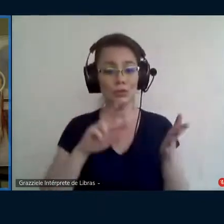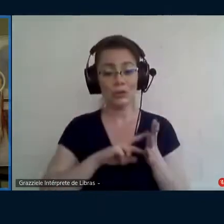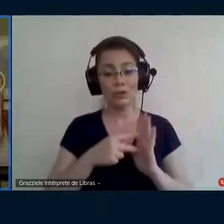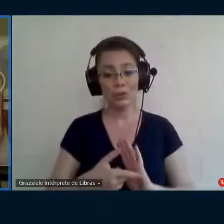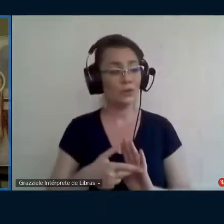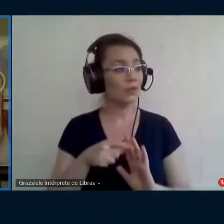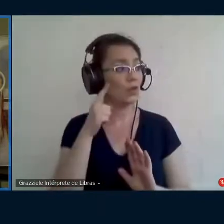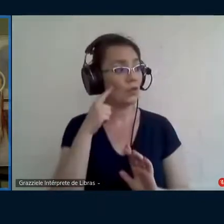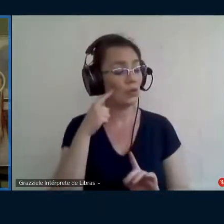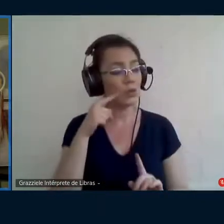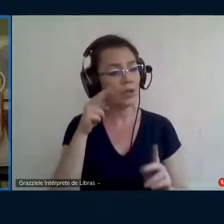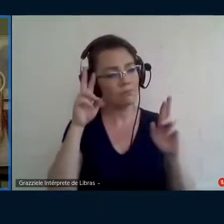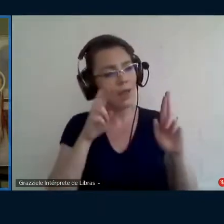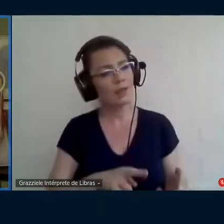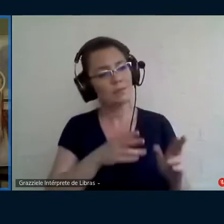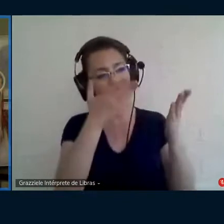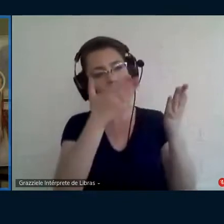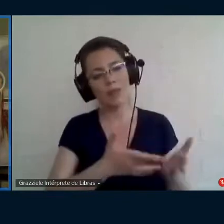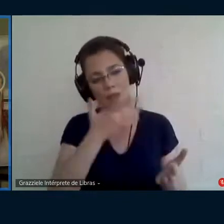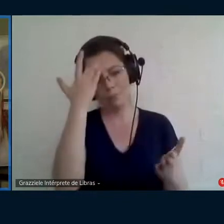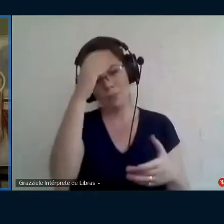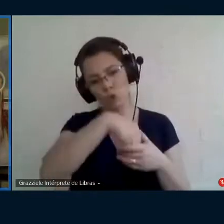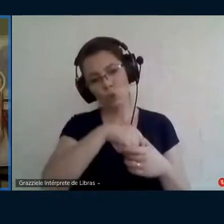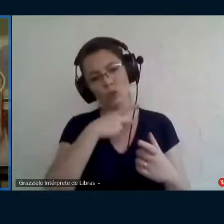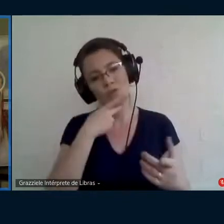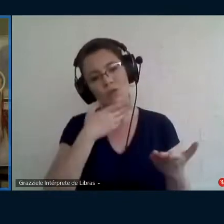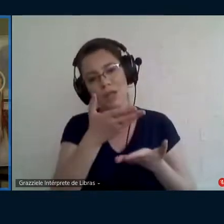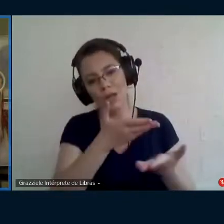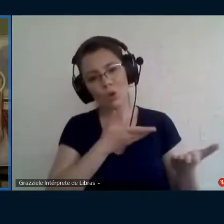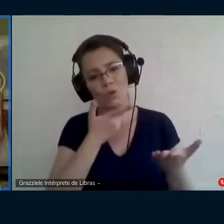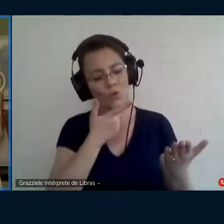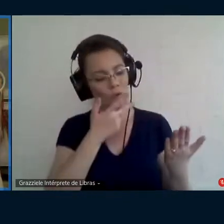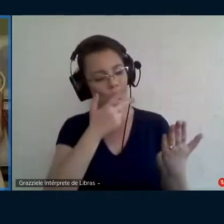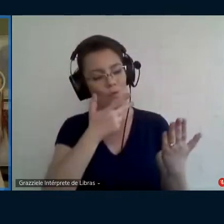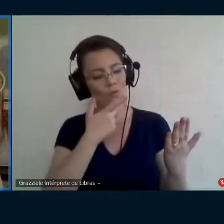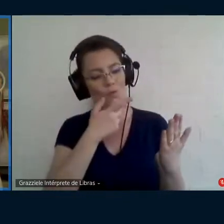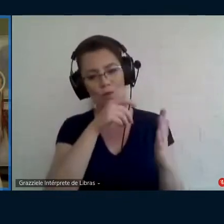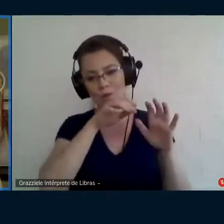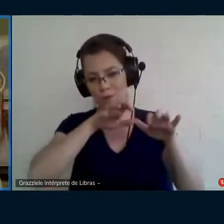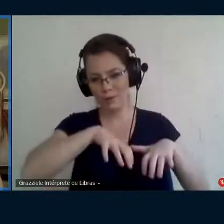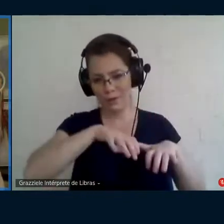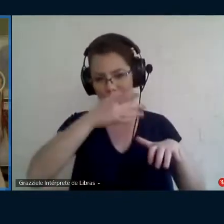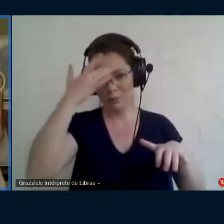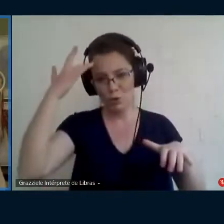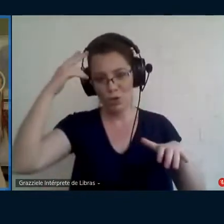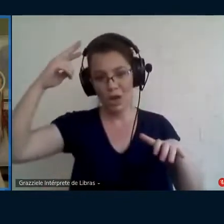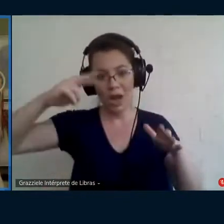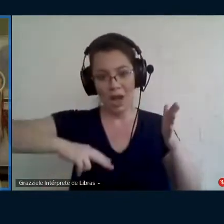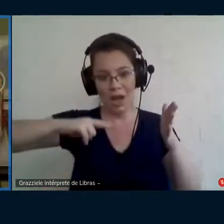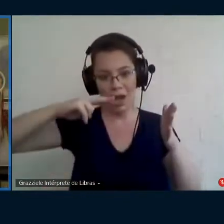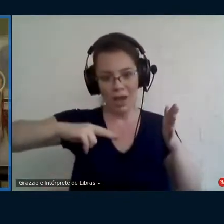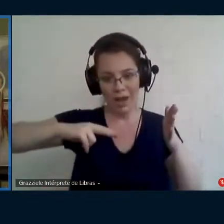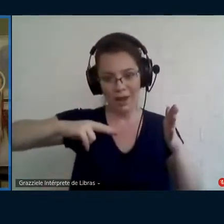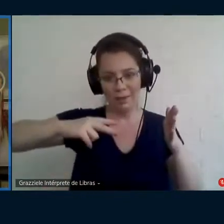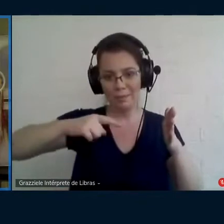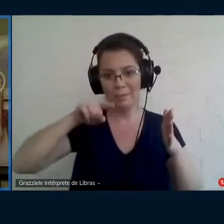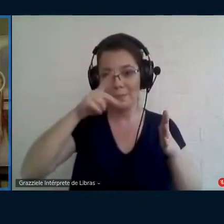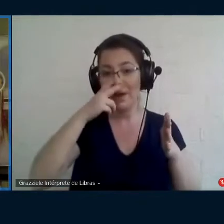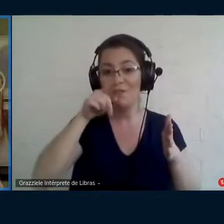considera o seu interlocutor o tempo inteiro nessa tese e você traz essa singularidade também, que eu acho que